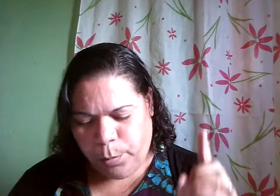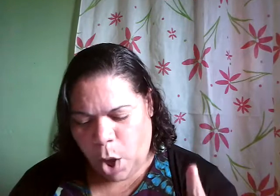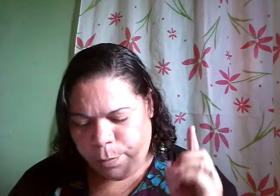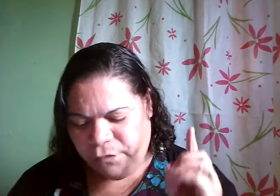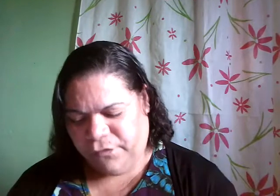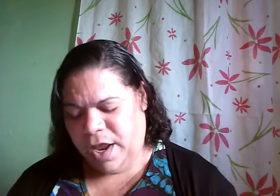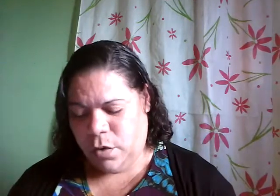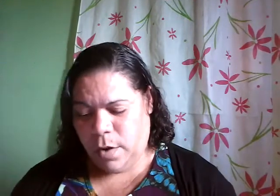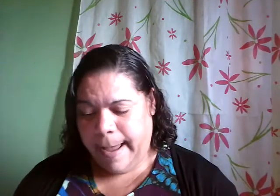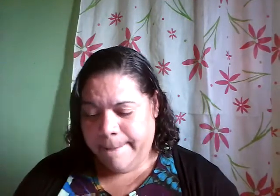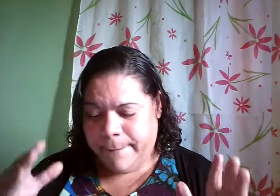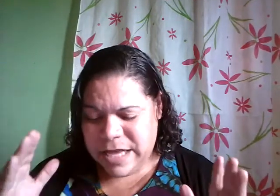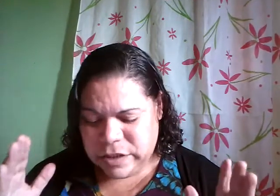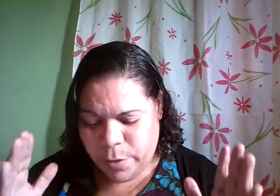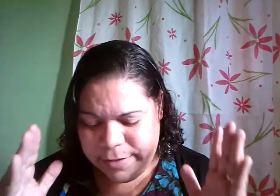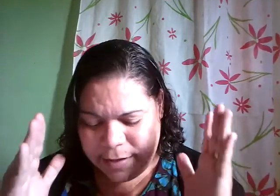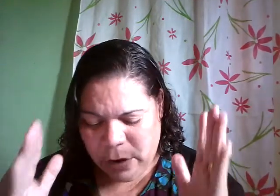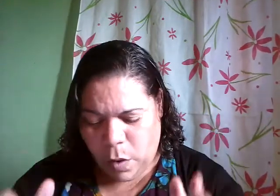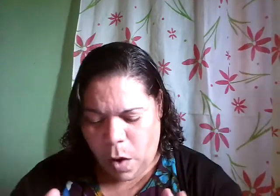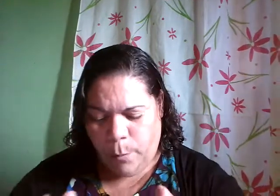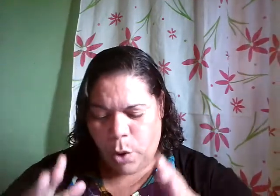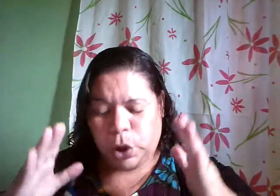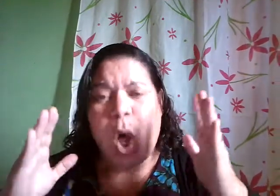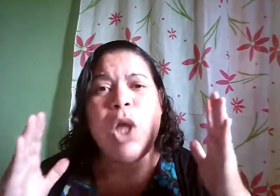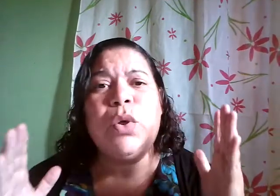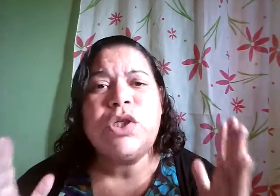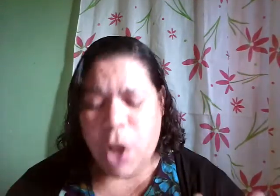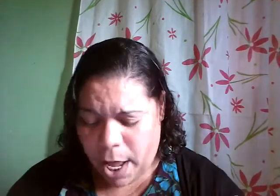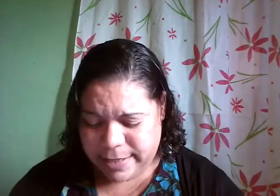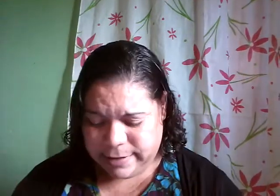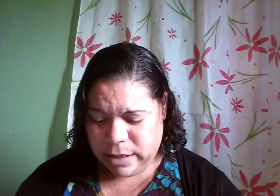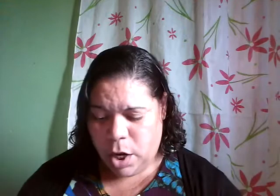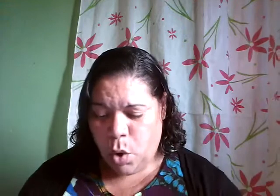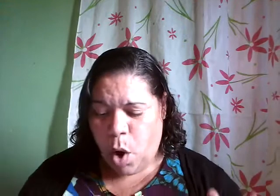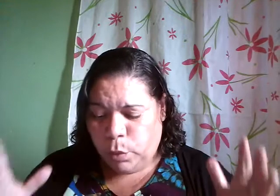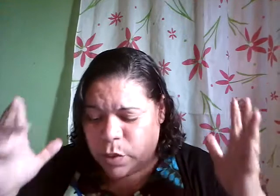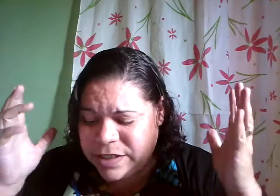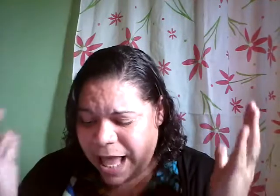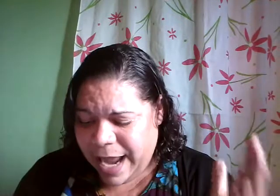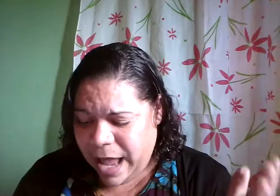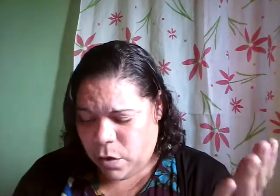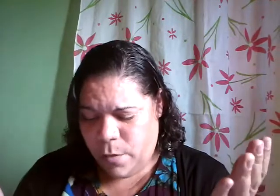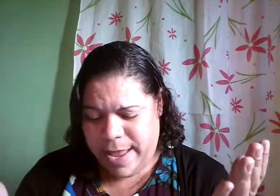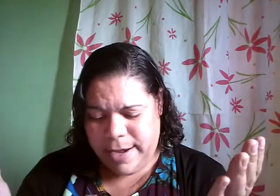próprio Filho, mas o entregou por todos nós, como nos dará com Ele?